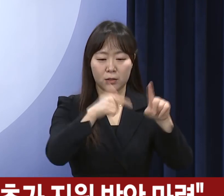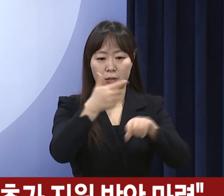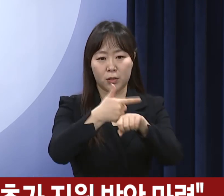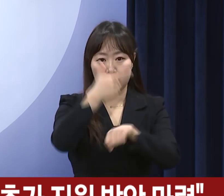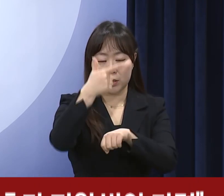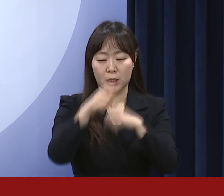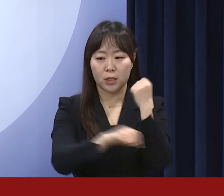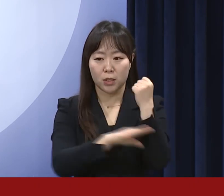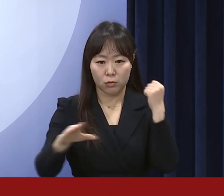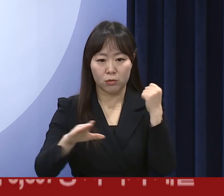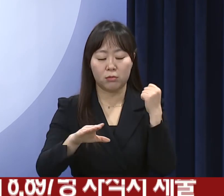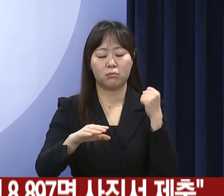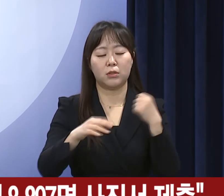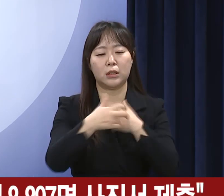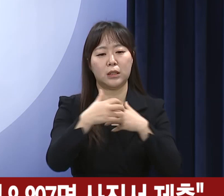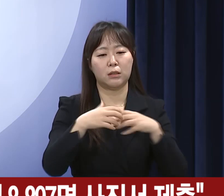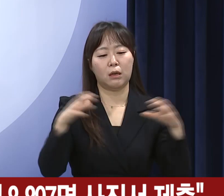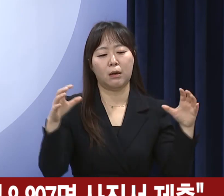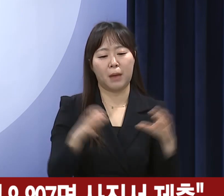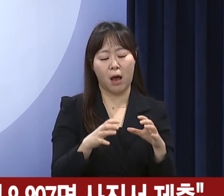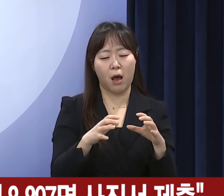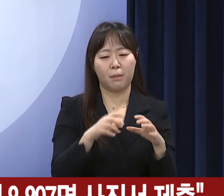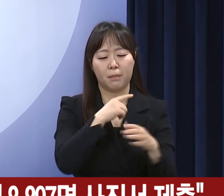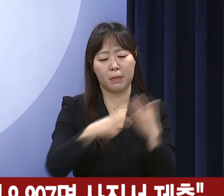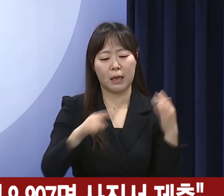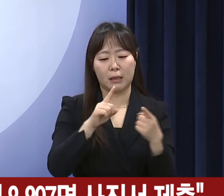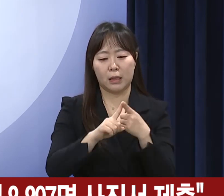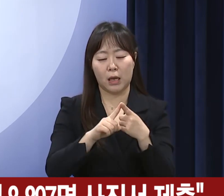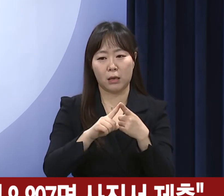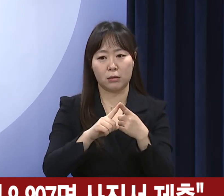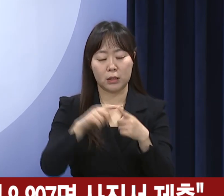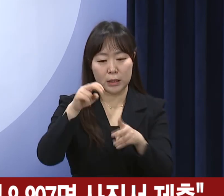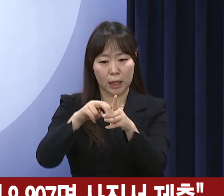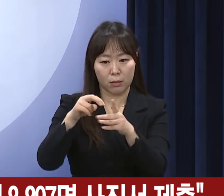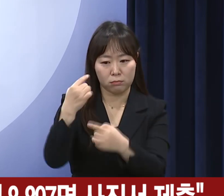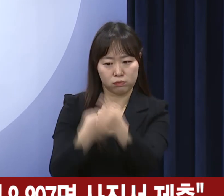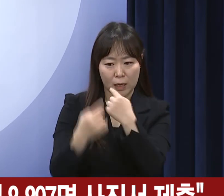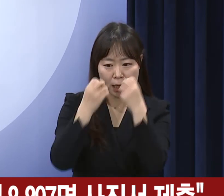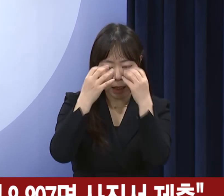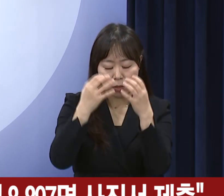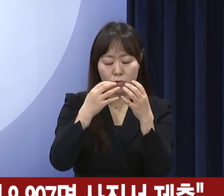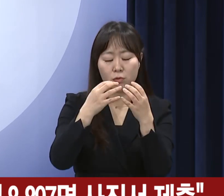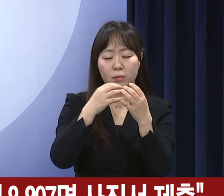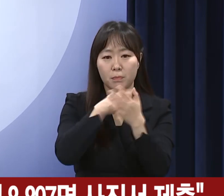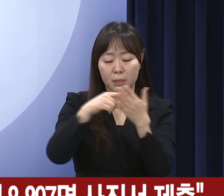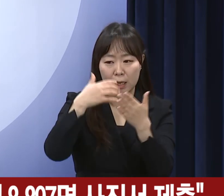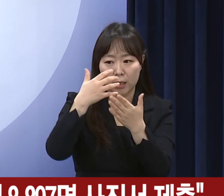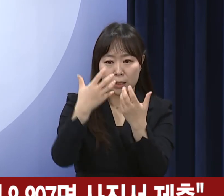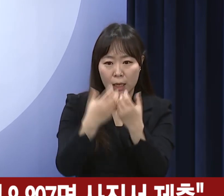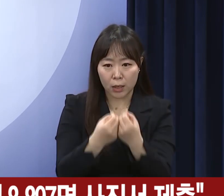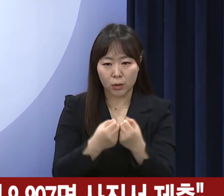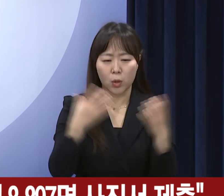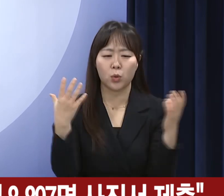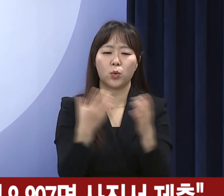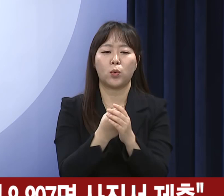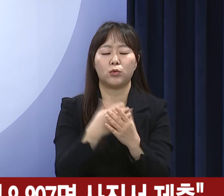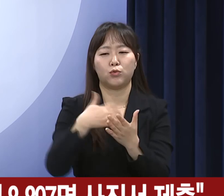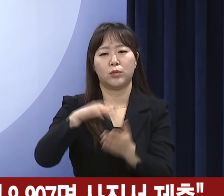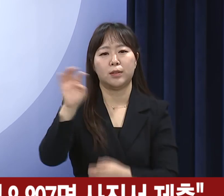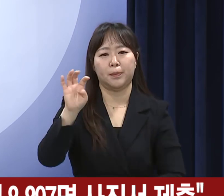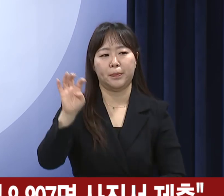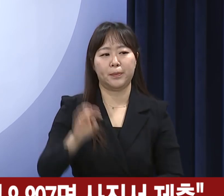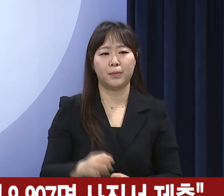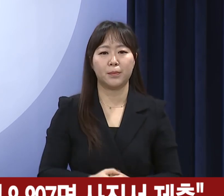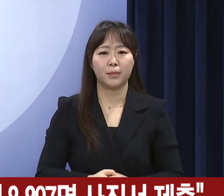의사집단행동피해신고 지원센터에 신규로 접수된 피해 사례는 총 40건입니다.